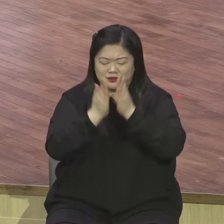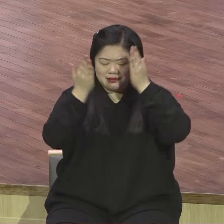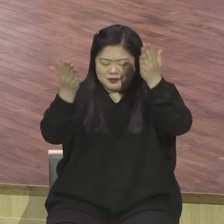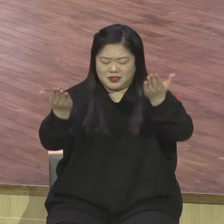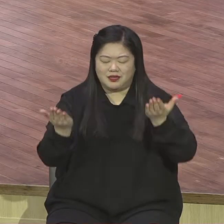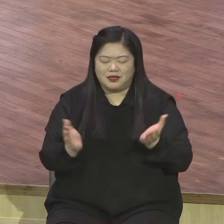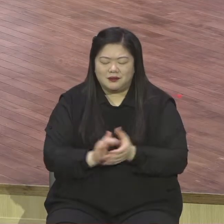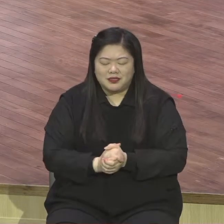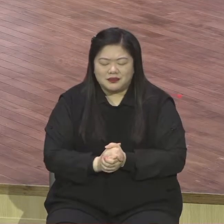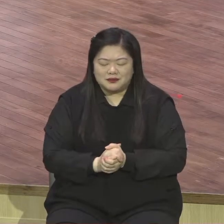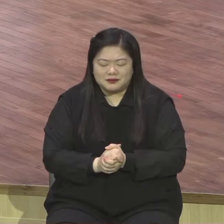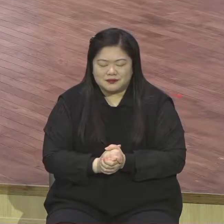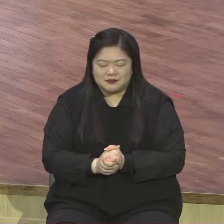아멘 아멘 아멘 아멘 아멘